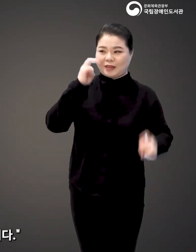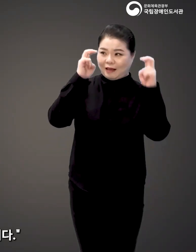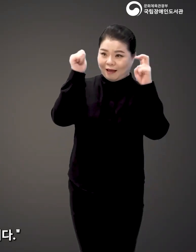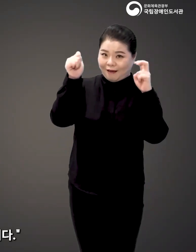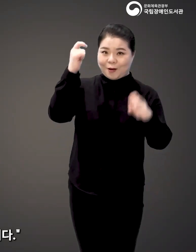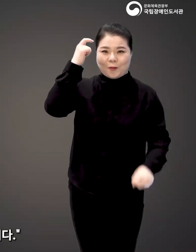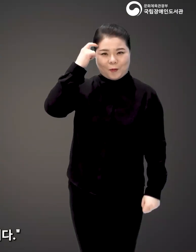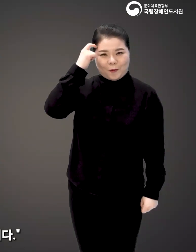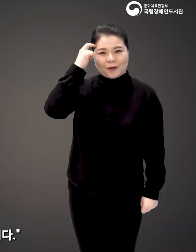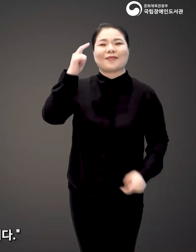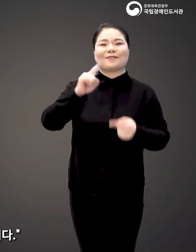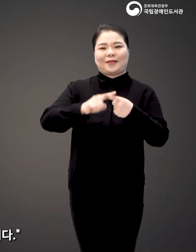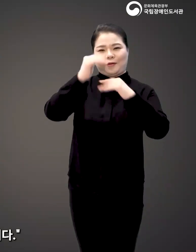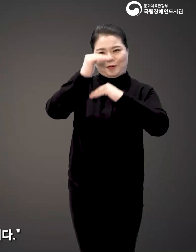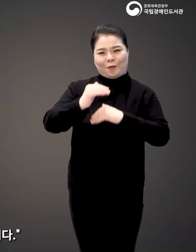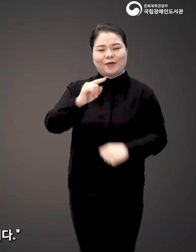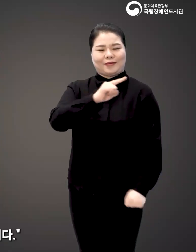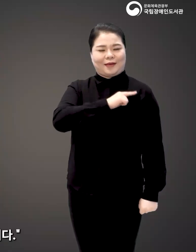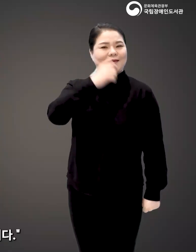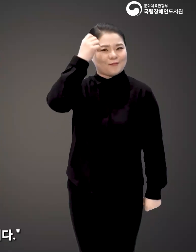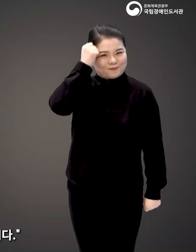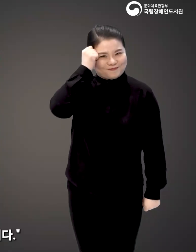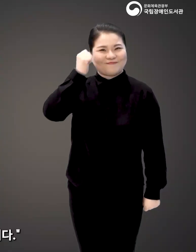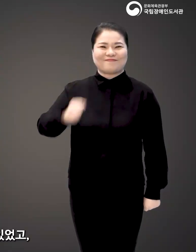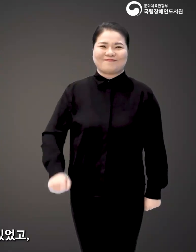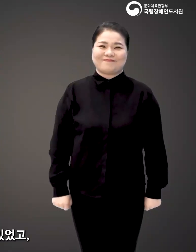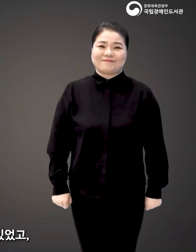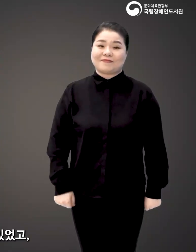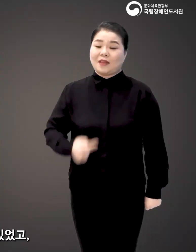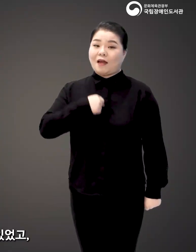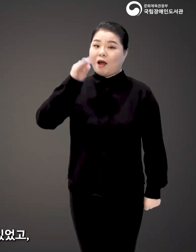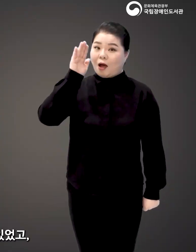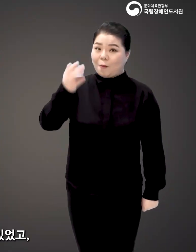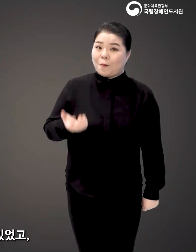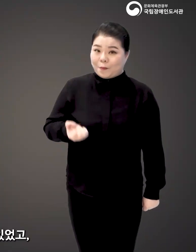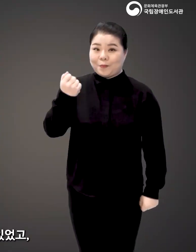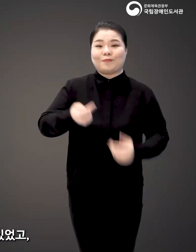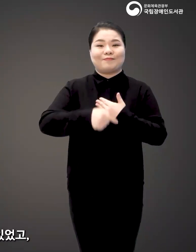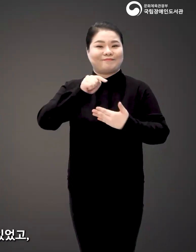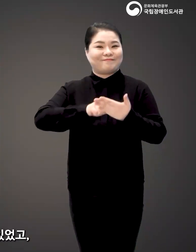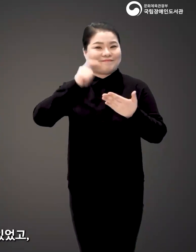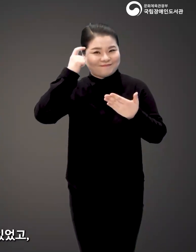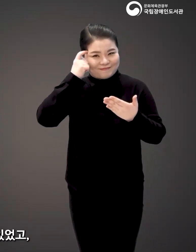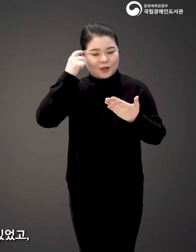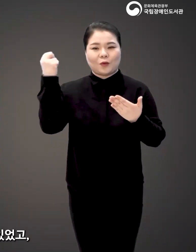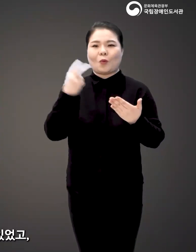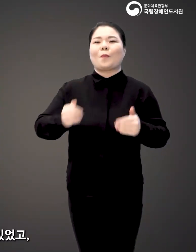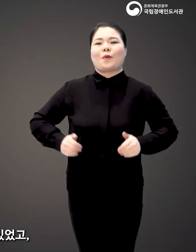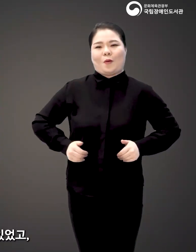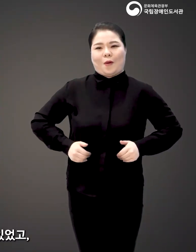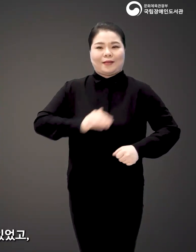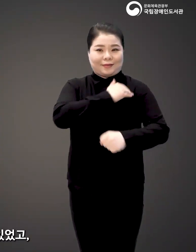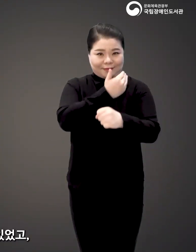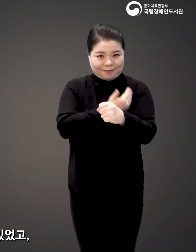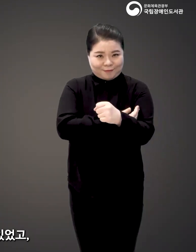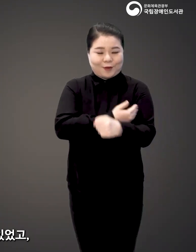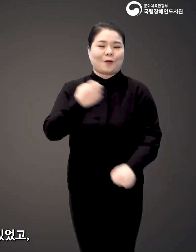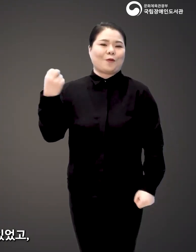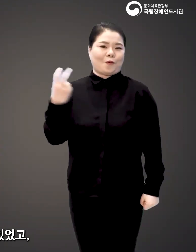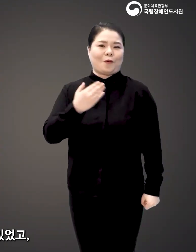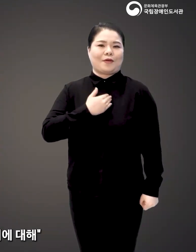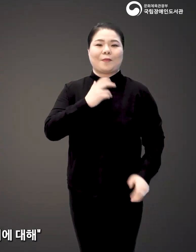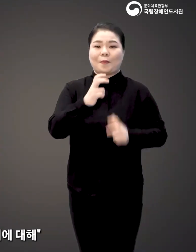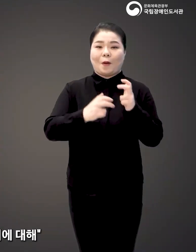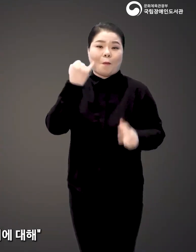저는 기업가 정신에 대한 이야기가 가장 인상 깊었습니다. 제가 앞으로 갖춰야 할 마인드와 역량에 대해서도 되게 잘 나와